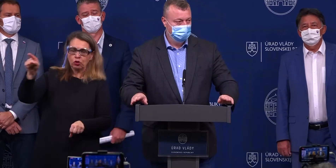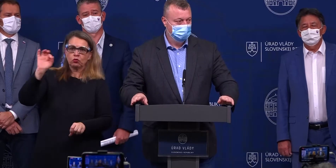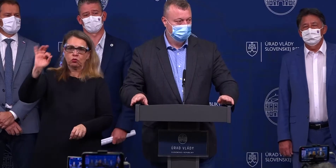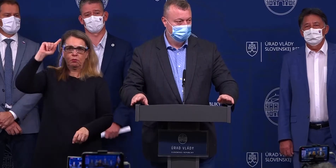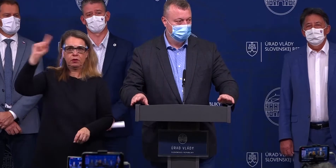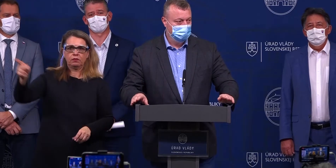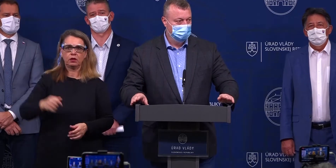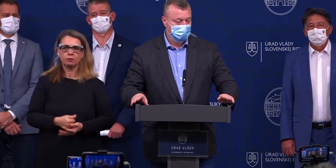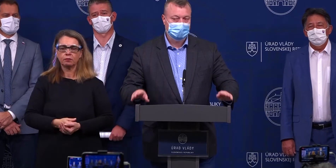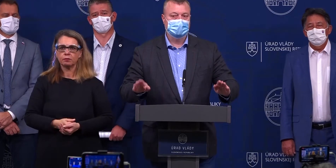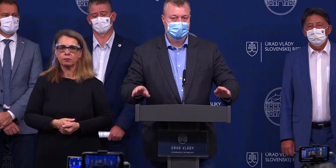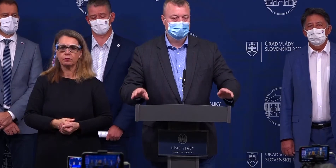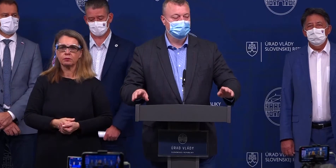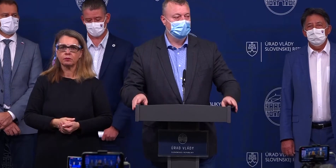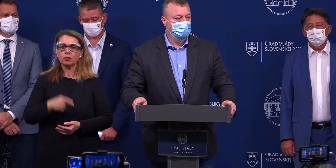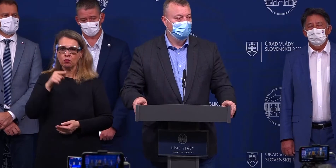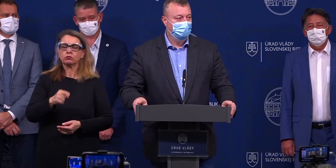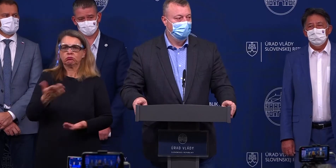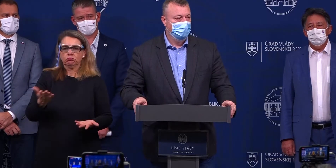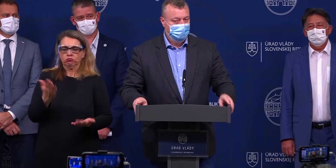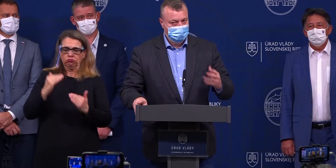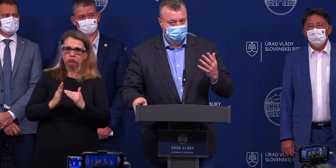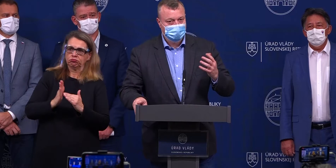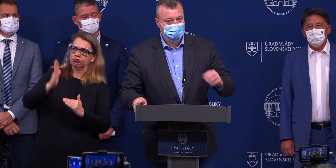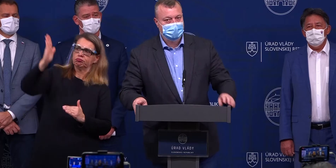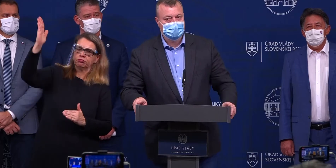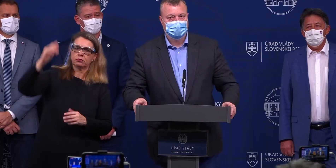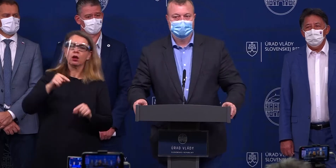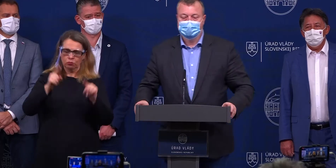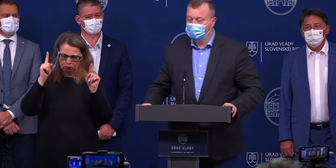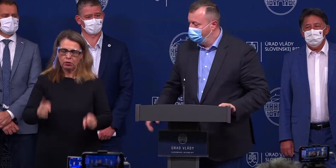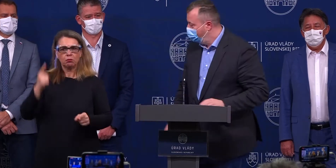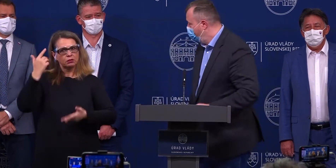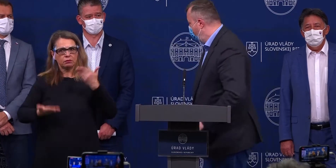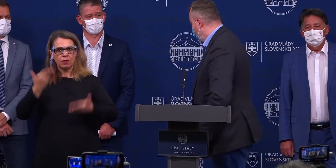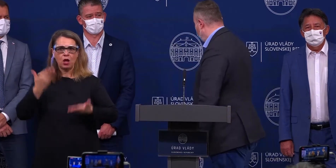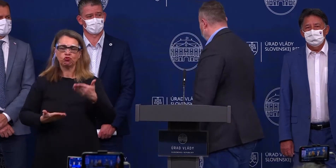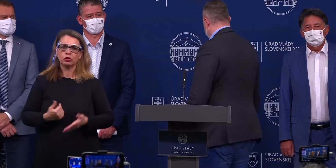vie, že tá krivka vstúpa. To to podľa mňa treba zvážiť.